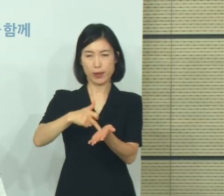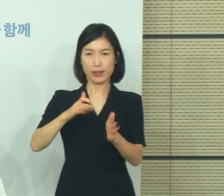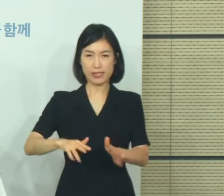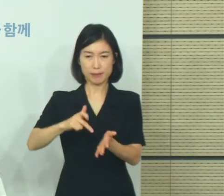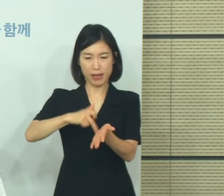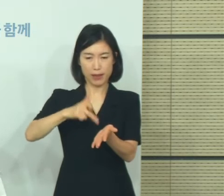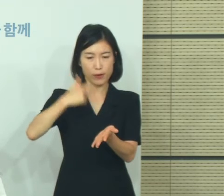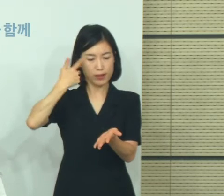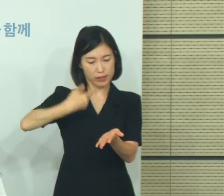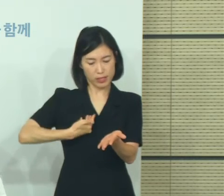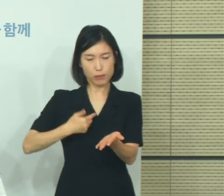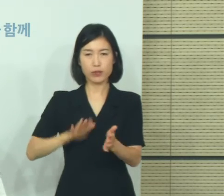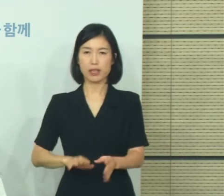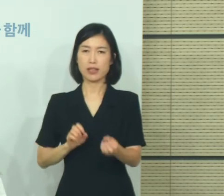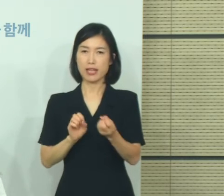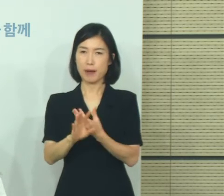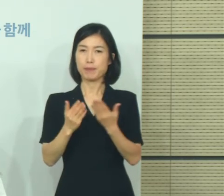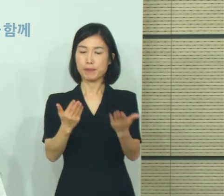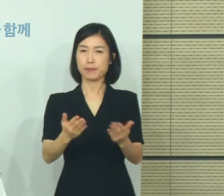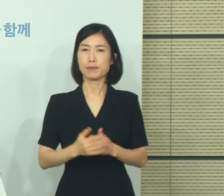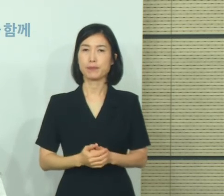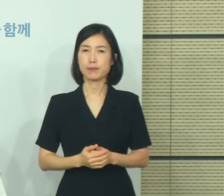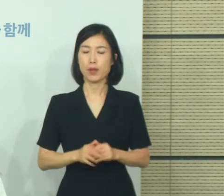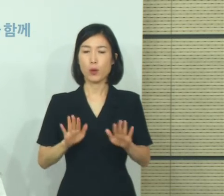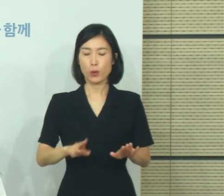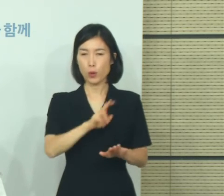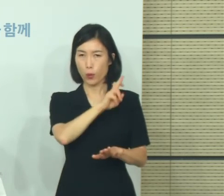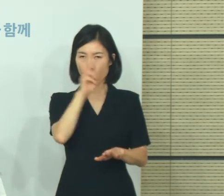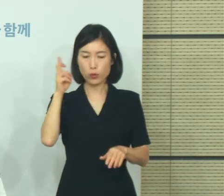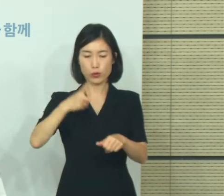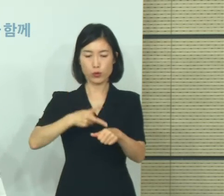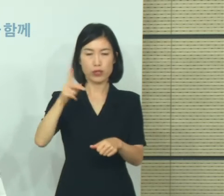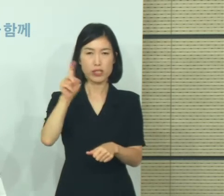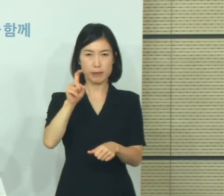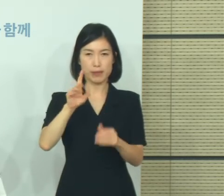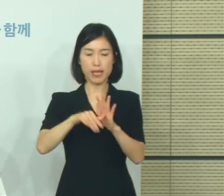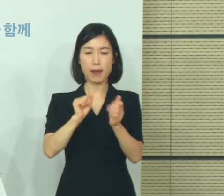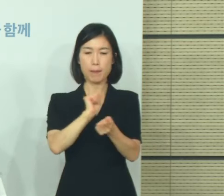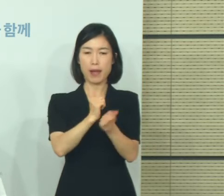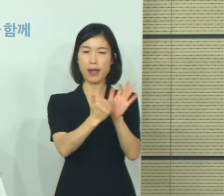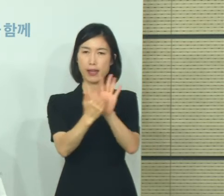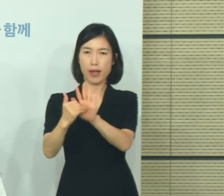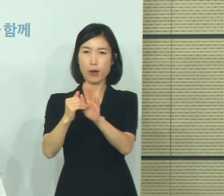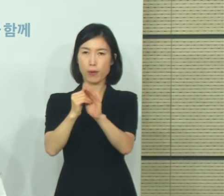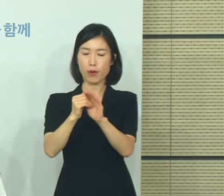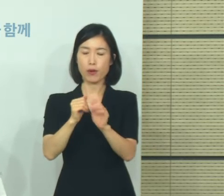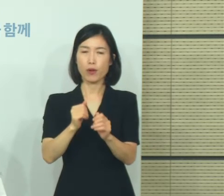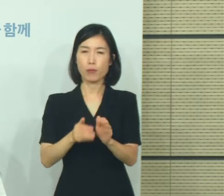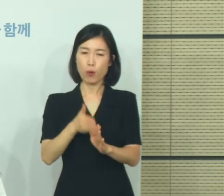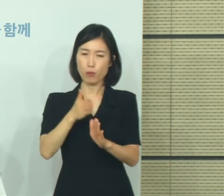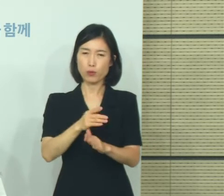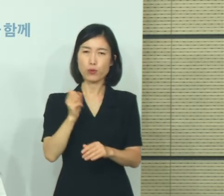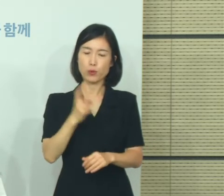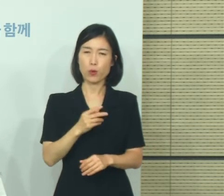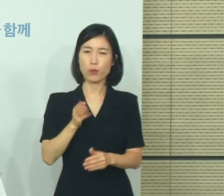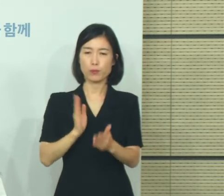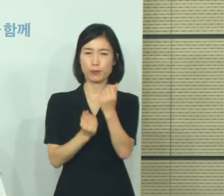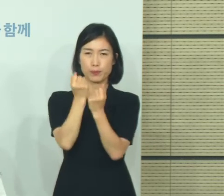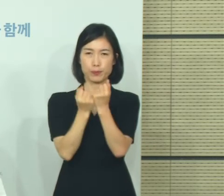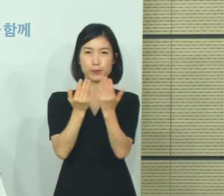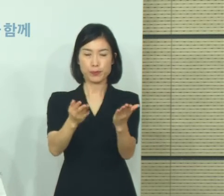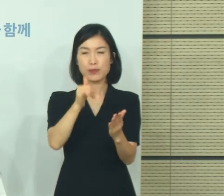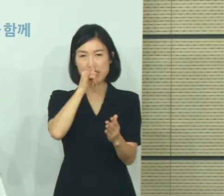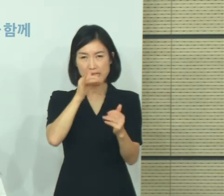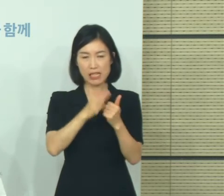질문에 답하는 형태로 진행됩니다. 14시 10분에는 중앙방역대책본부 브리핑이 있으니 구체적인 역학조사 등 관련